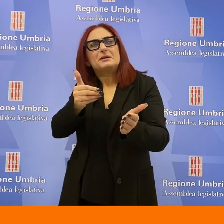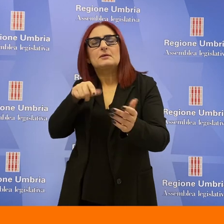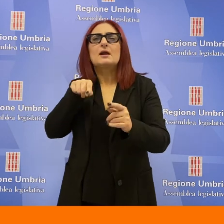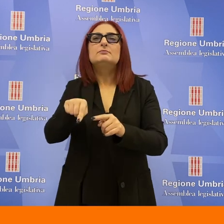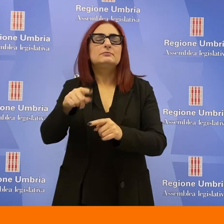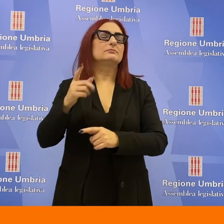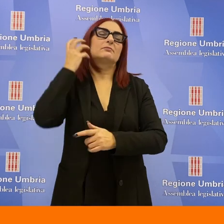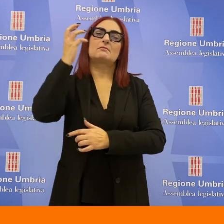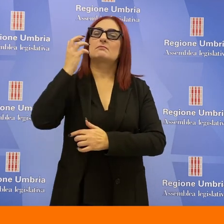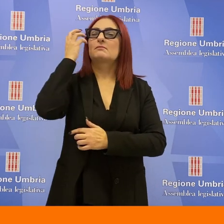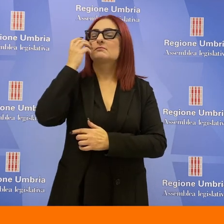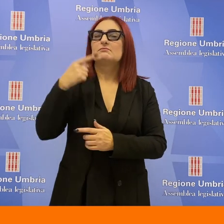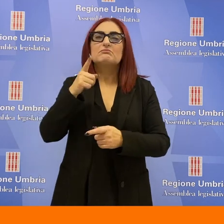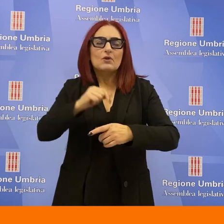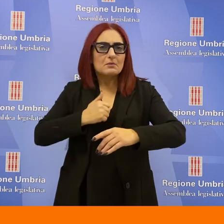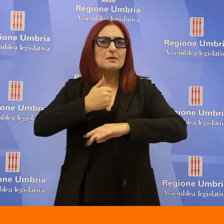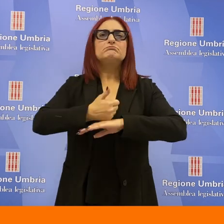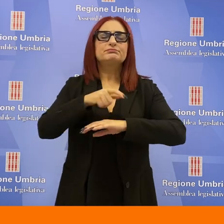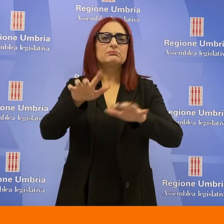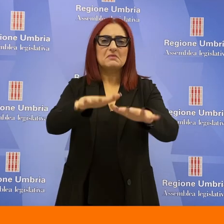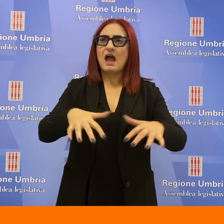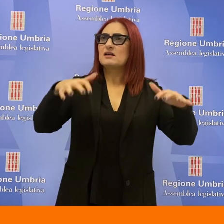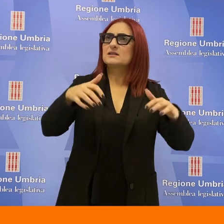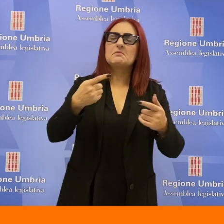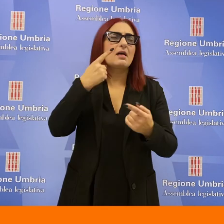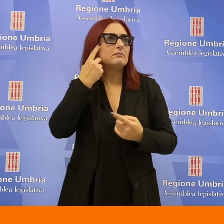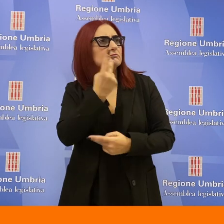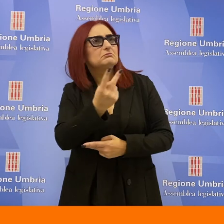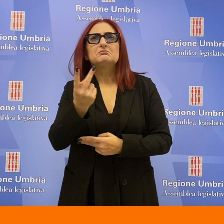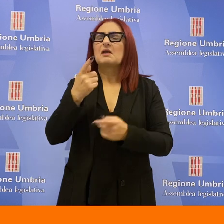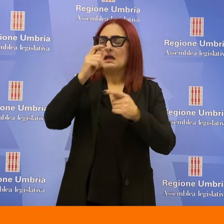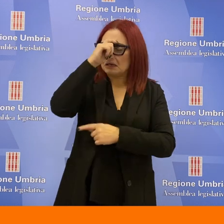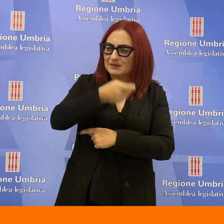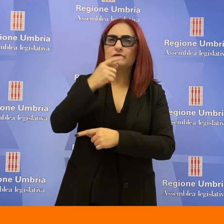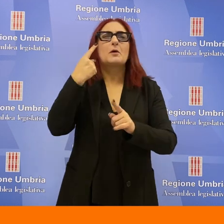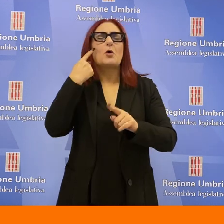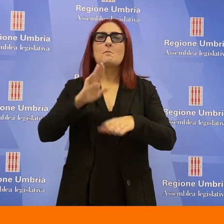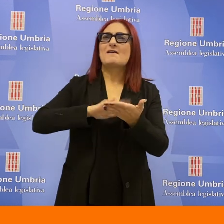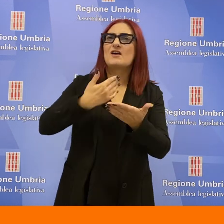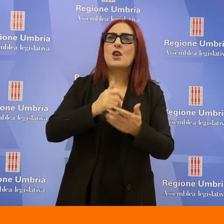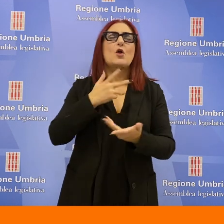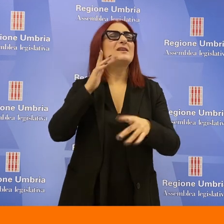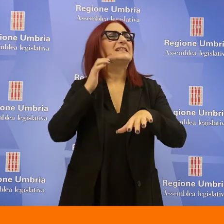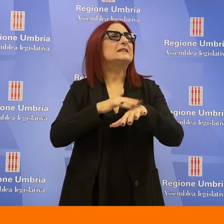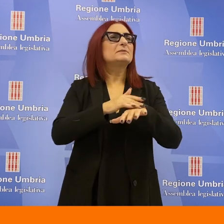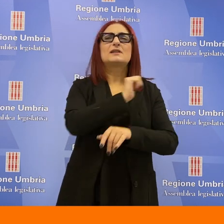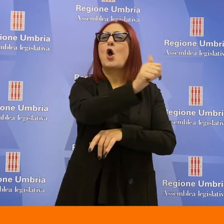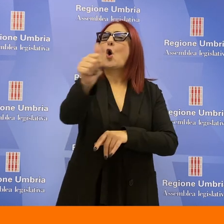aveva detto di sentirsi onorato di aver presieduto un'assemblea rispettosa dei valori e delle sensibilità di ciascuno.